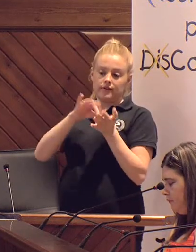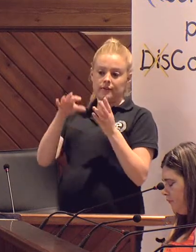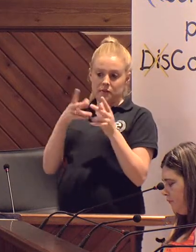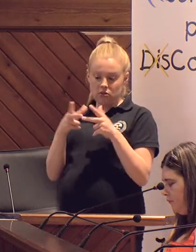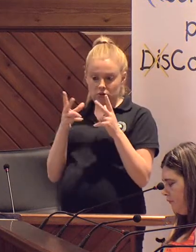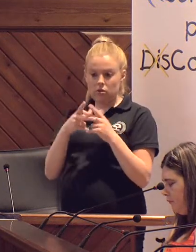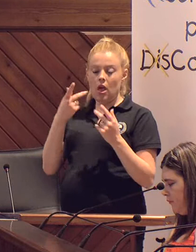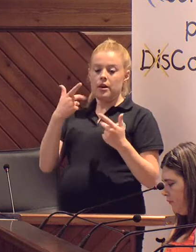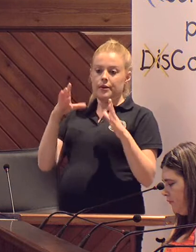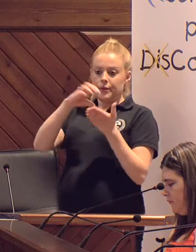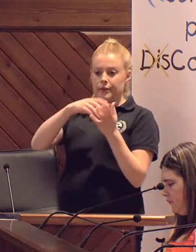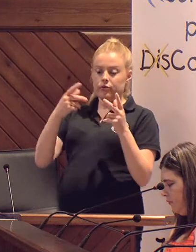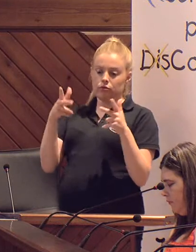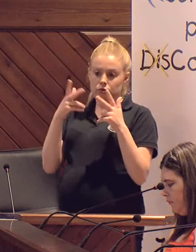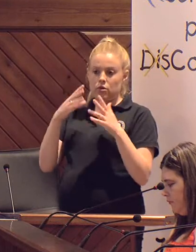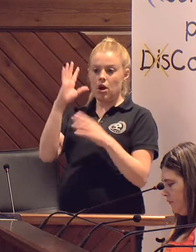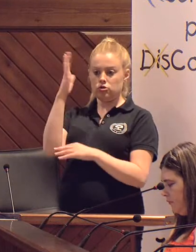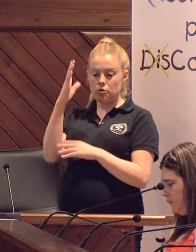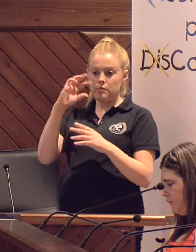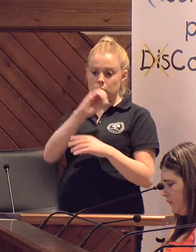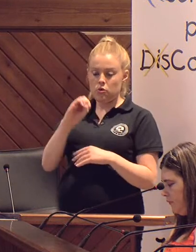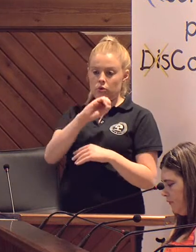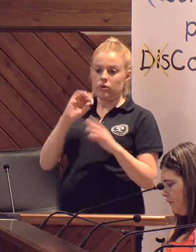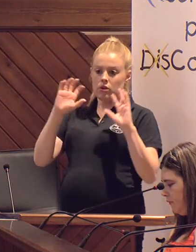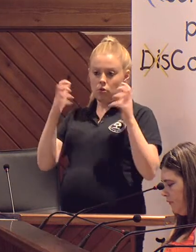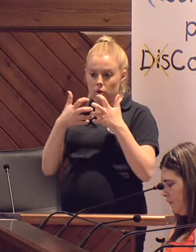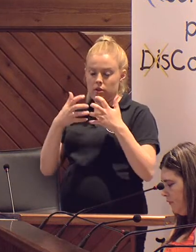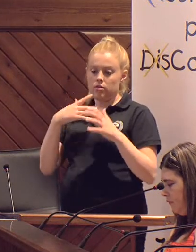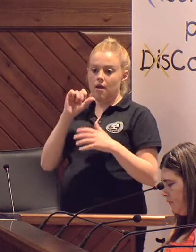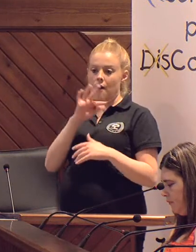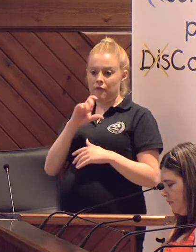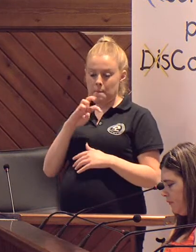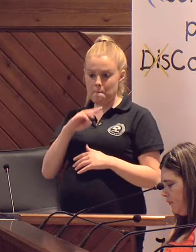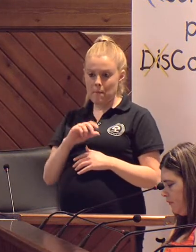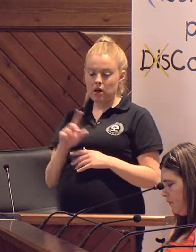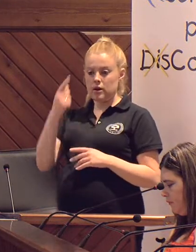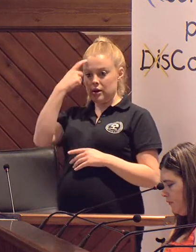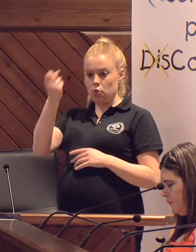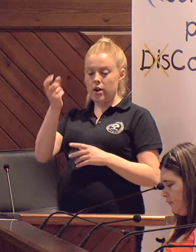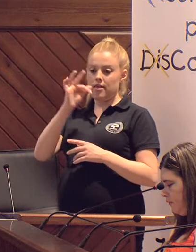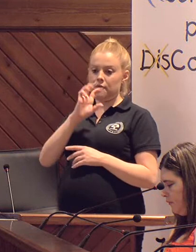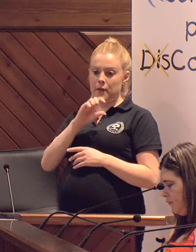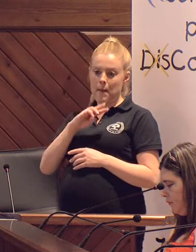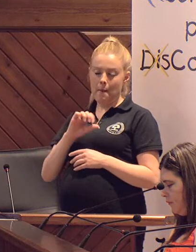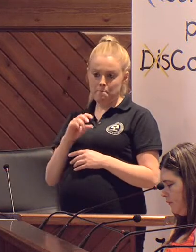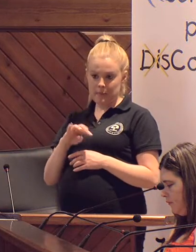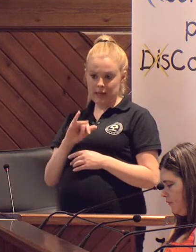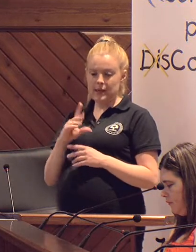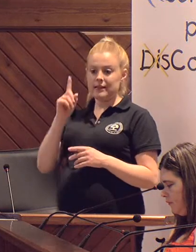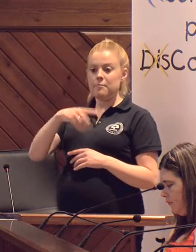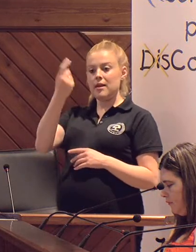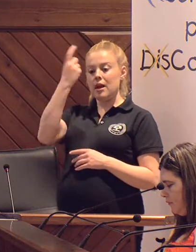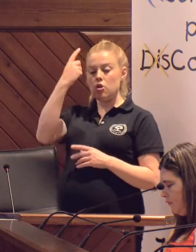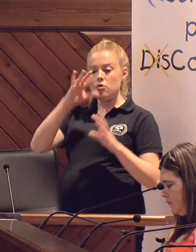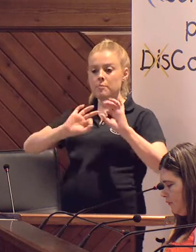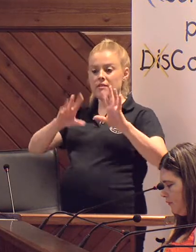de Salud, CAN, ASORPE, PRODE, ONCE, ACUIDE, AFEMBA, RECUERDA, FEPAMI y alumnos de